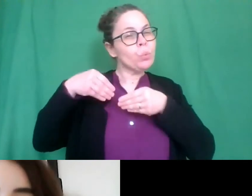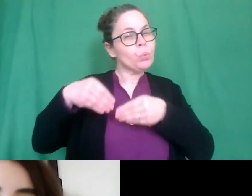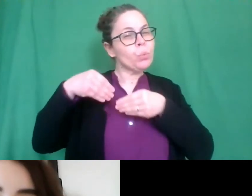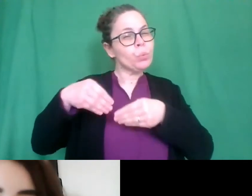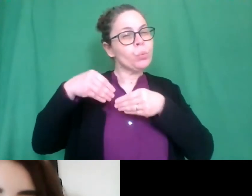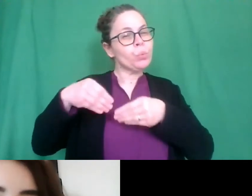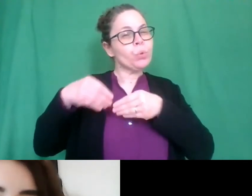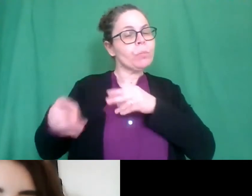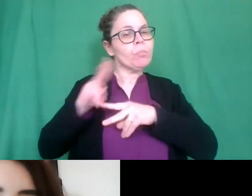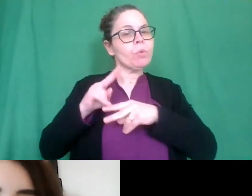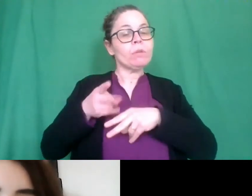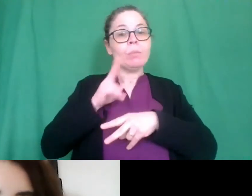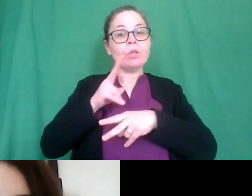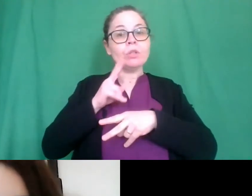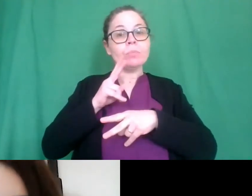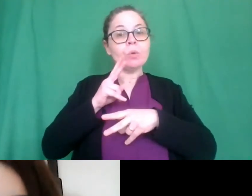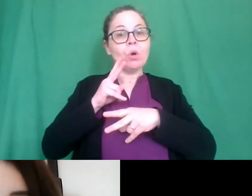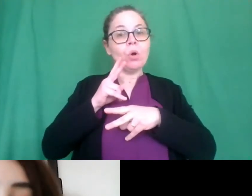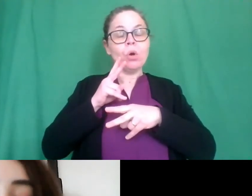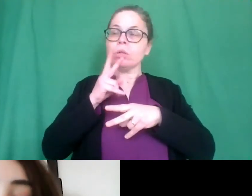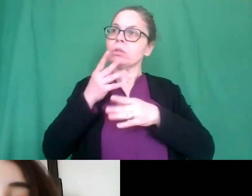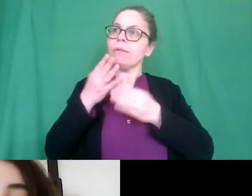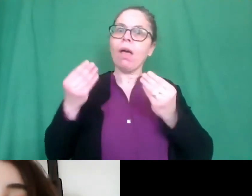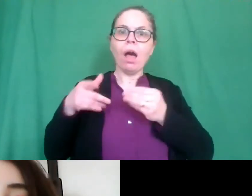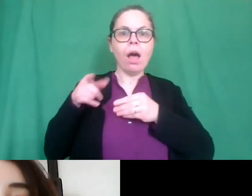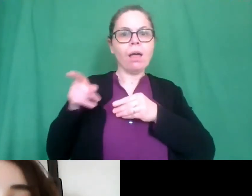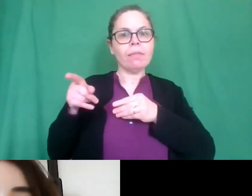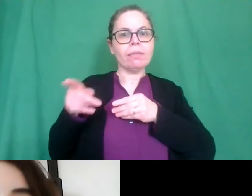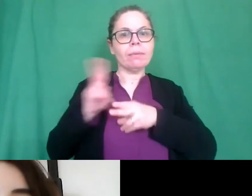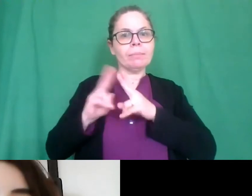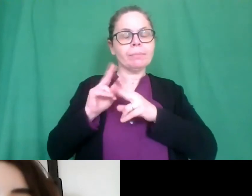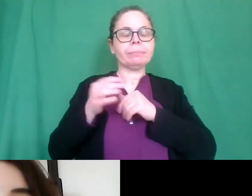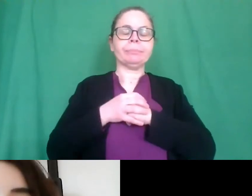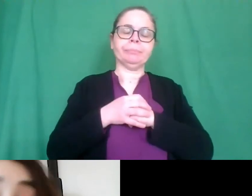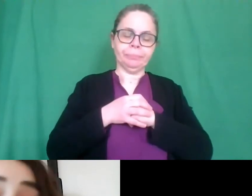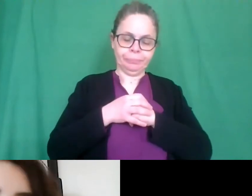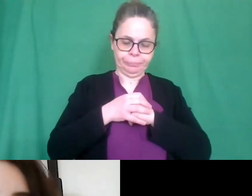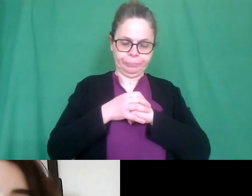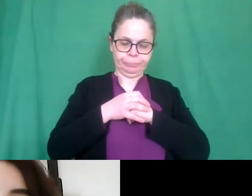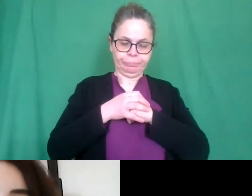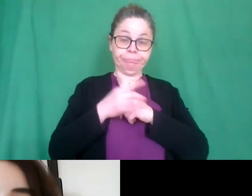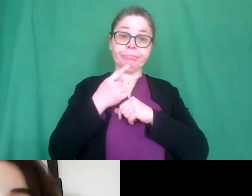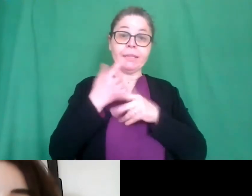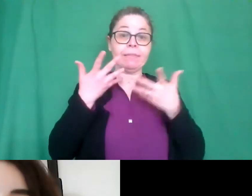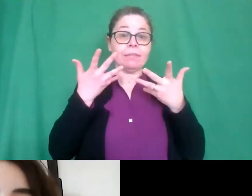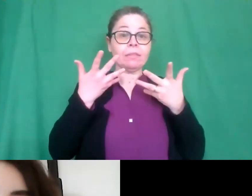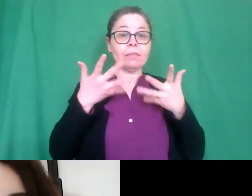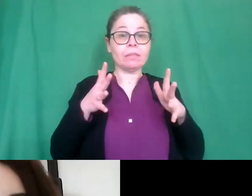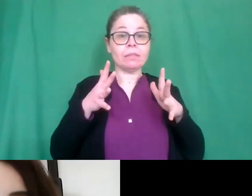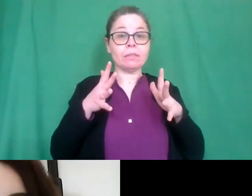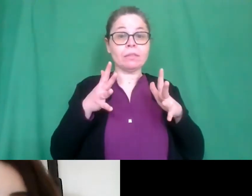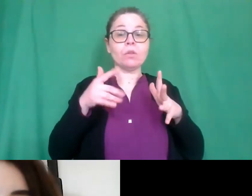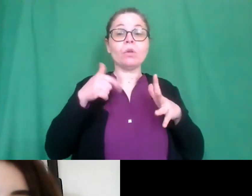metà delle risposte ci sono arrivate proprio da da questi istituti prima detto ciò vi dico che